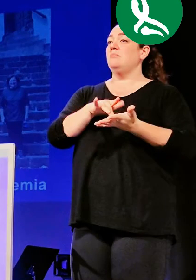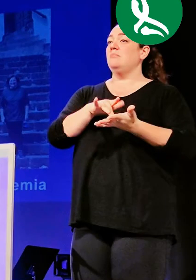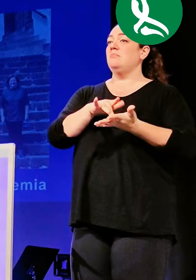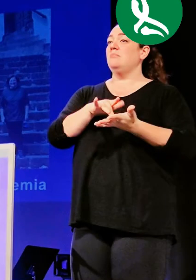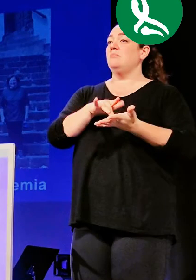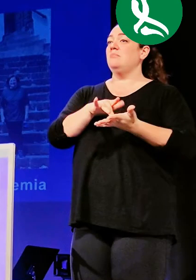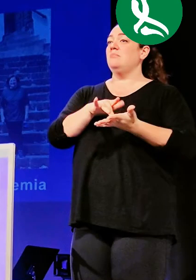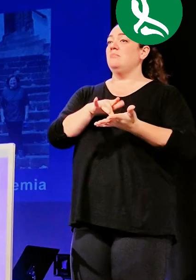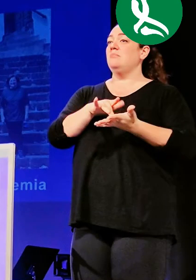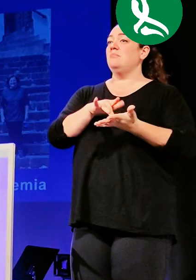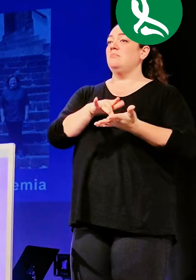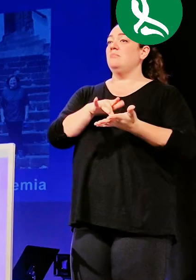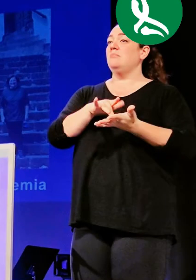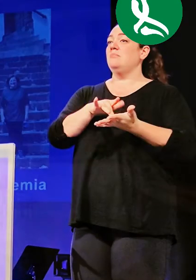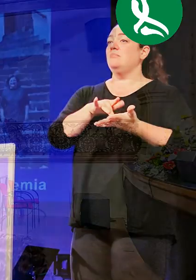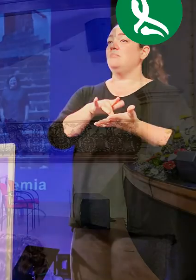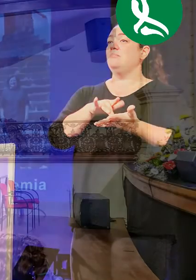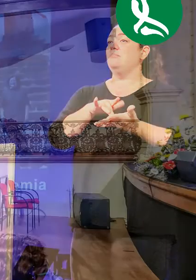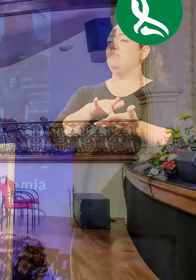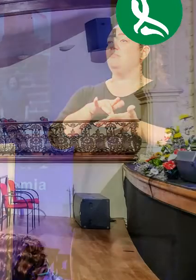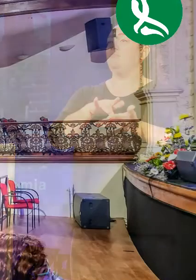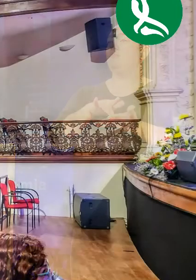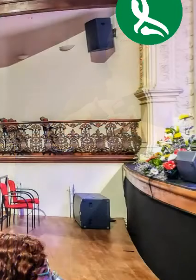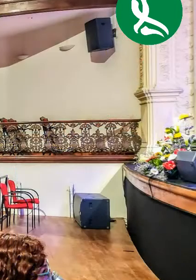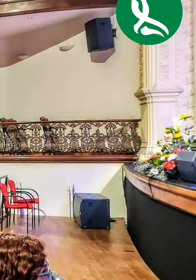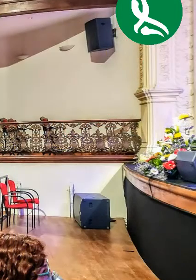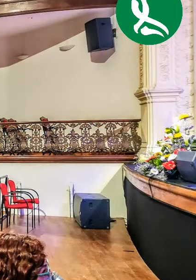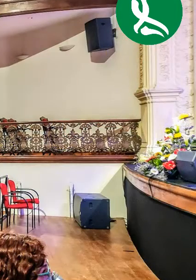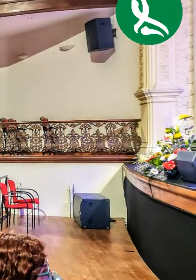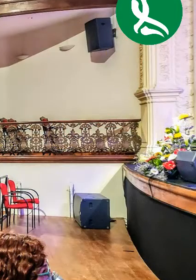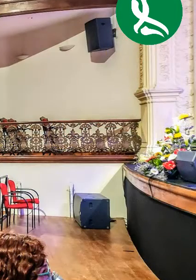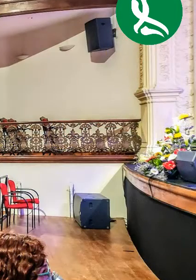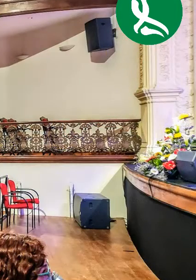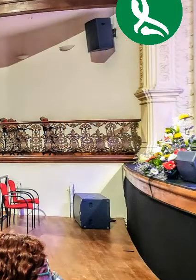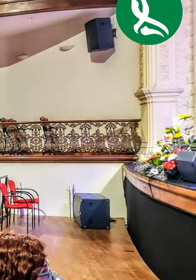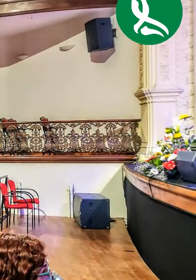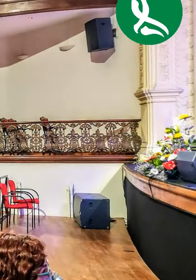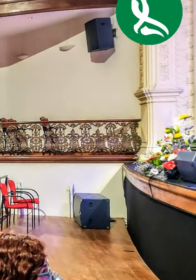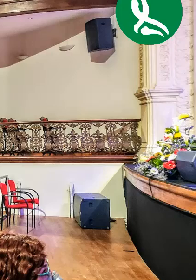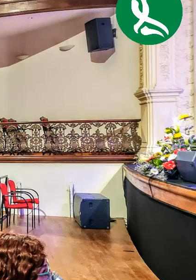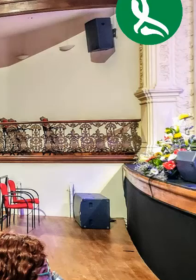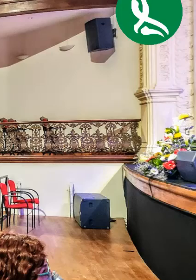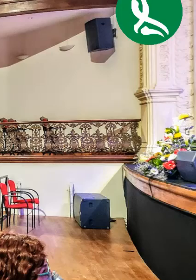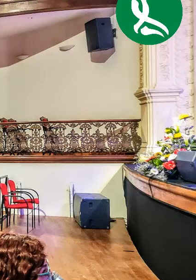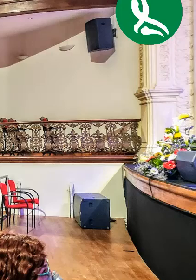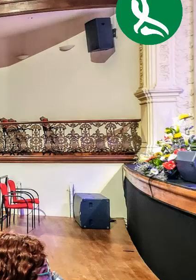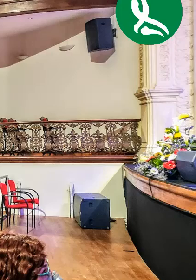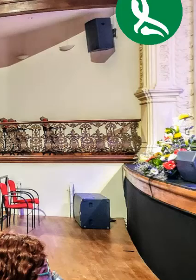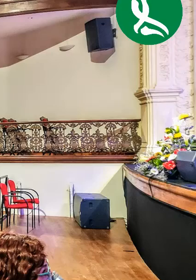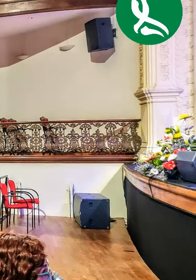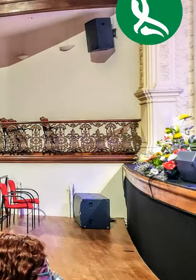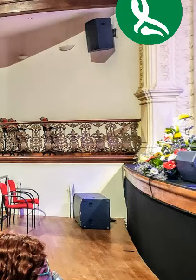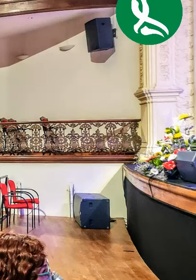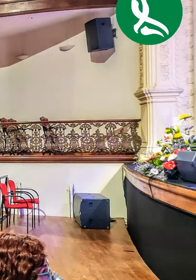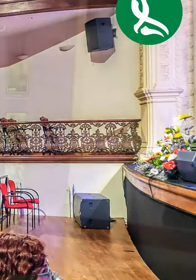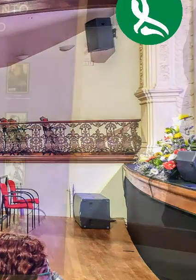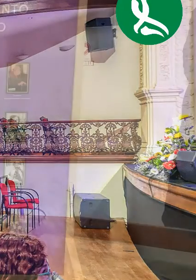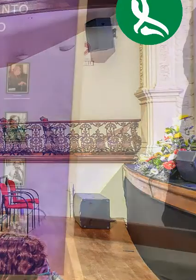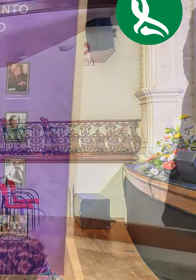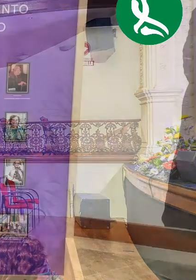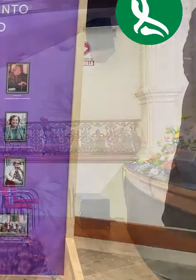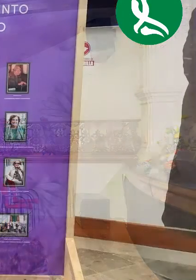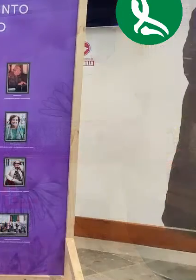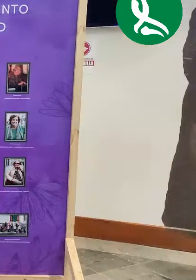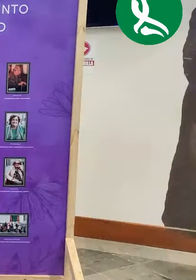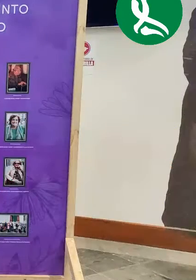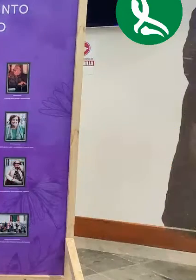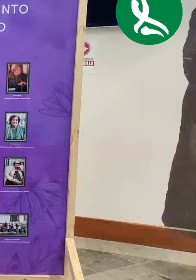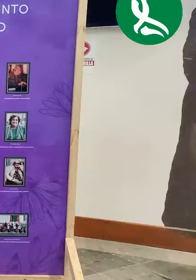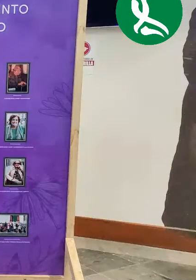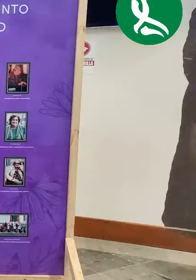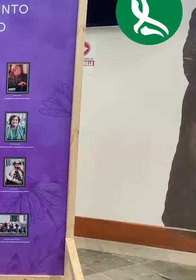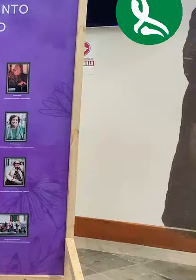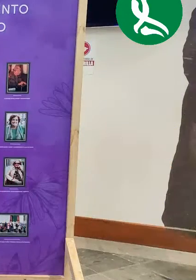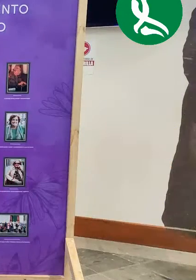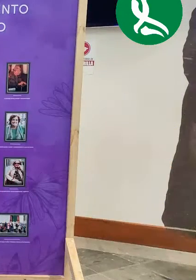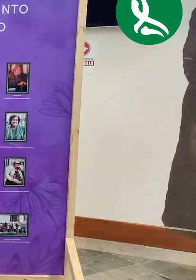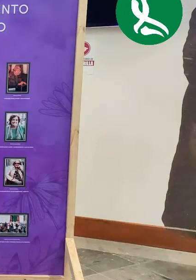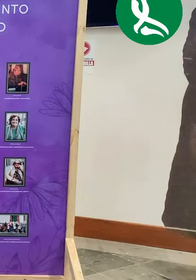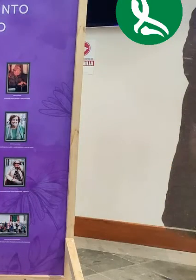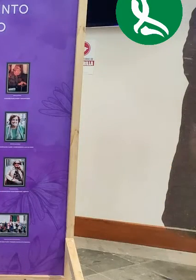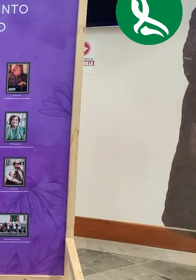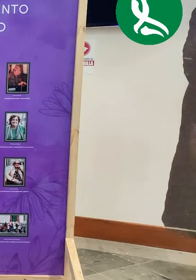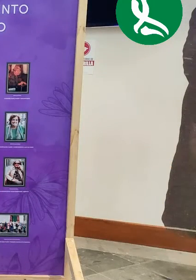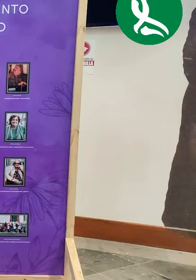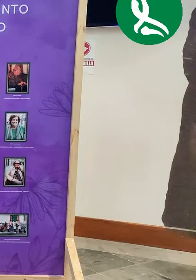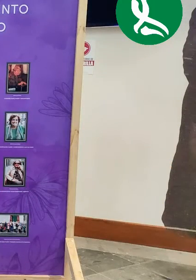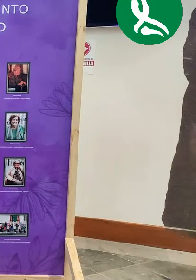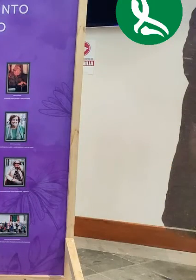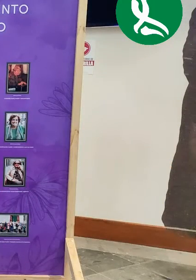muchísimas felicidades de todo corazón. Ya se ha dicho un poco todo lo que... Yo también para decirlo. Como lo tengo preparado, pues lo volvéis a